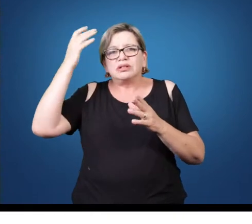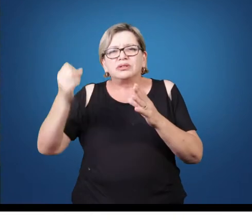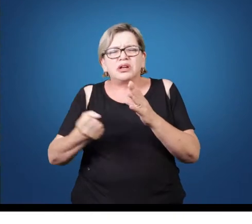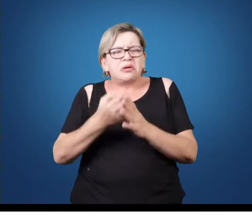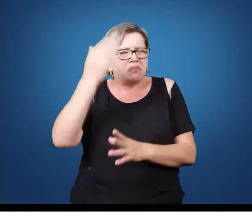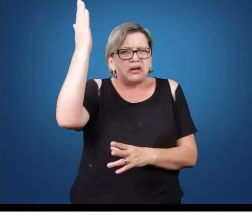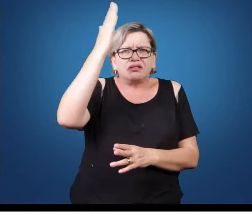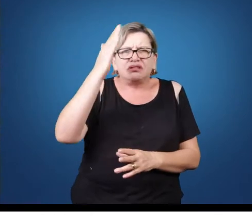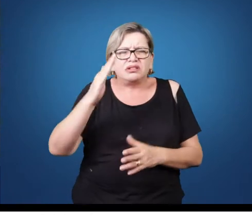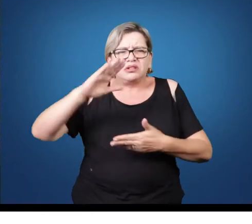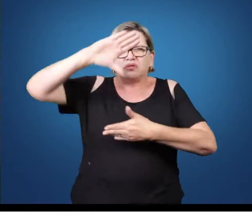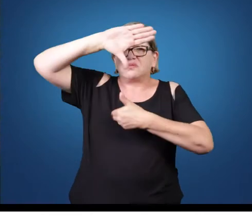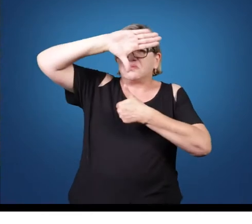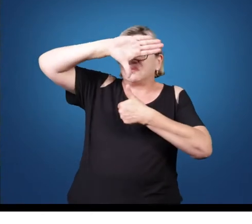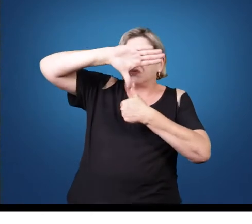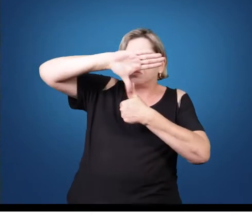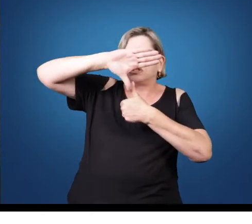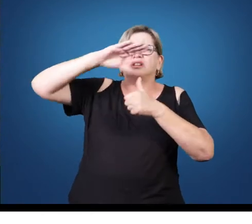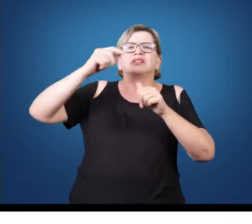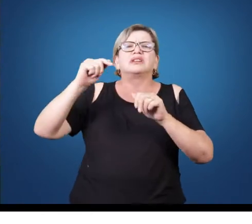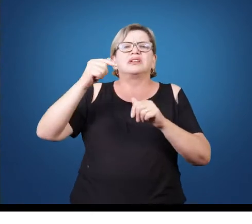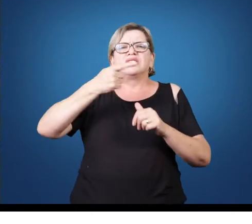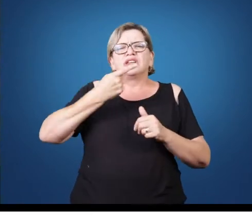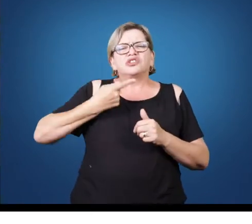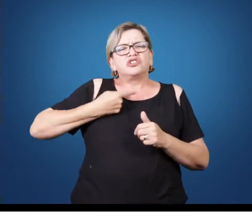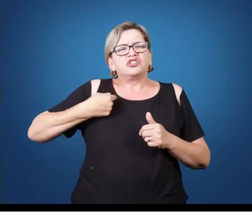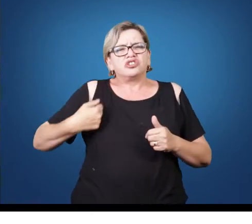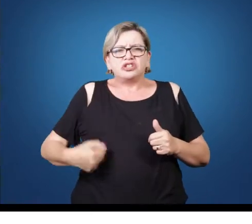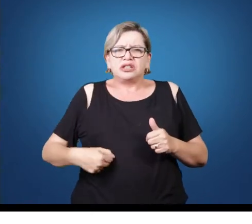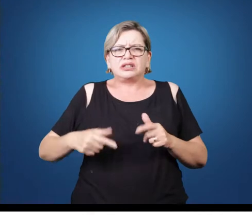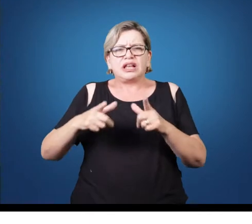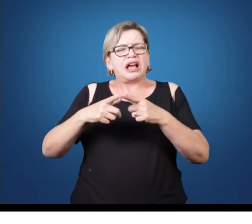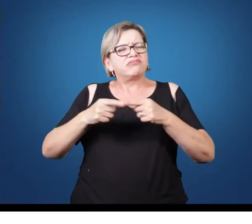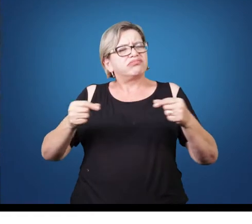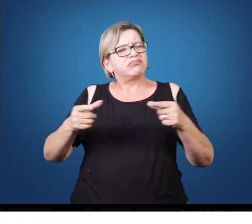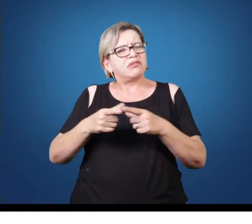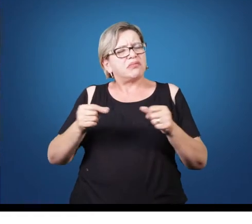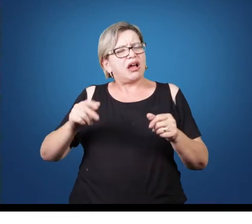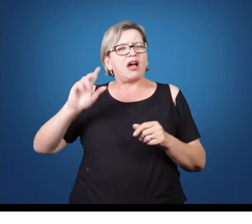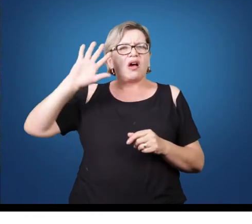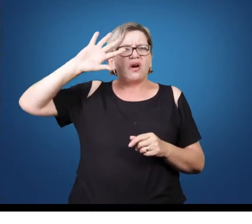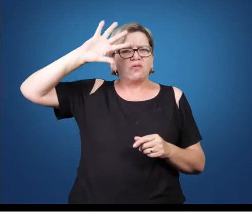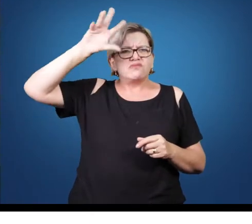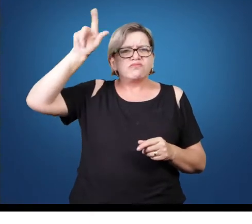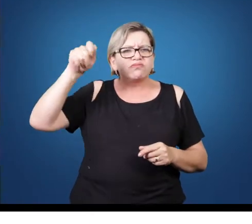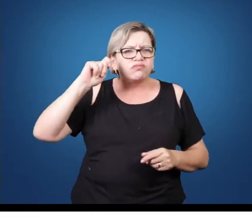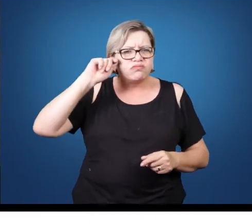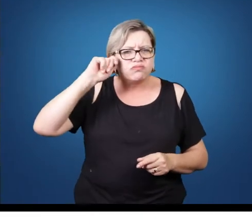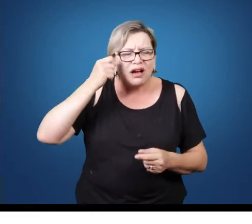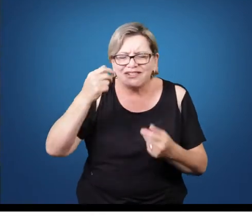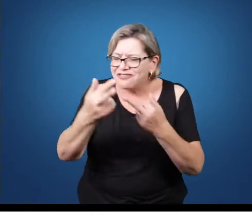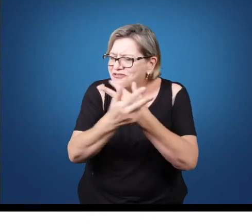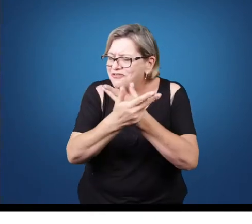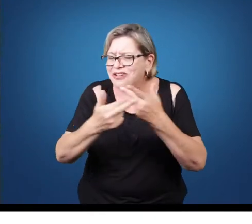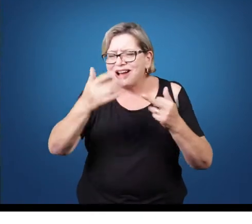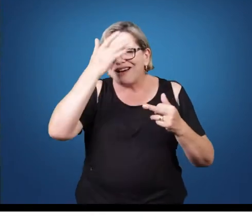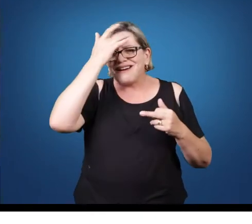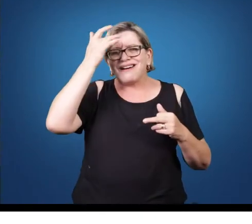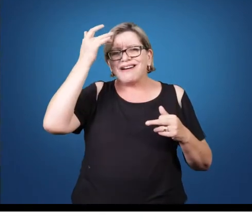-americanos, há compositores chineses, há compositores japoneses, africanos, caribenhos.